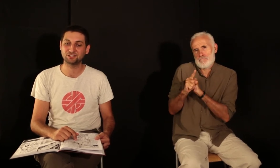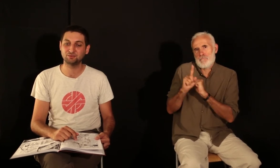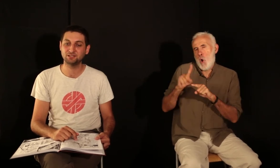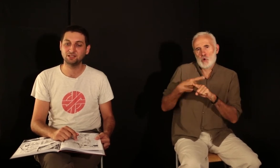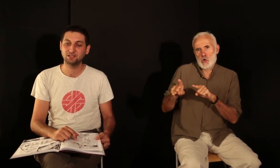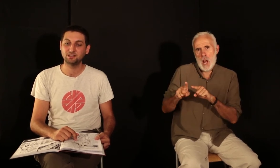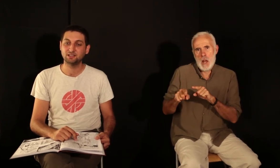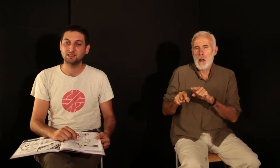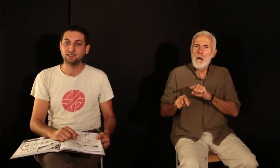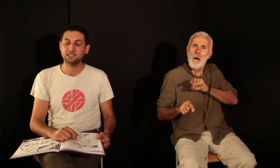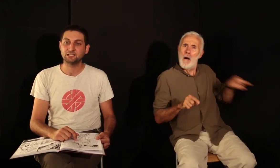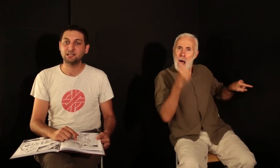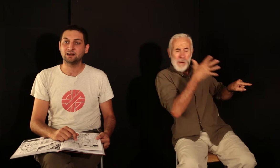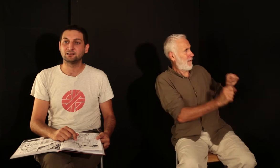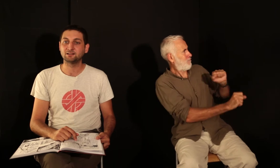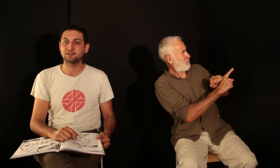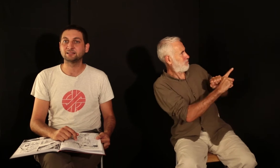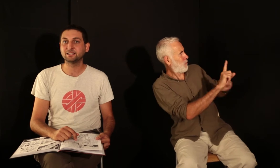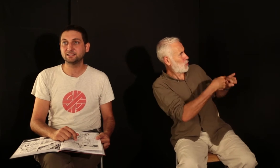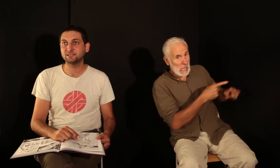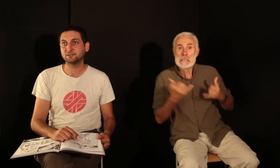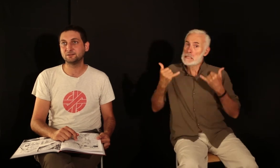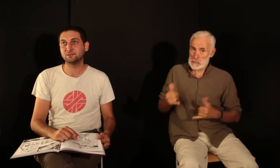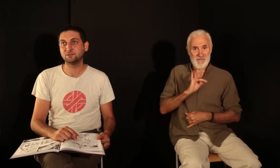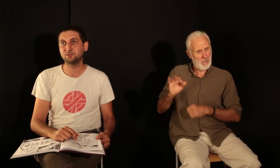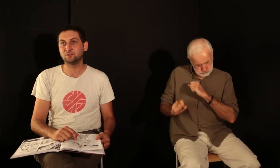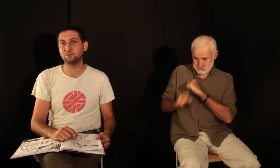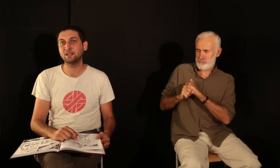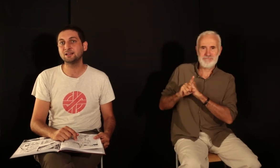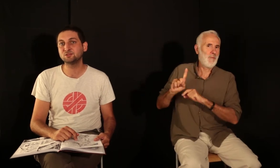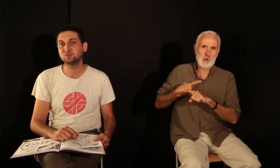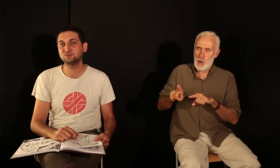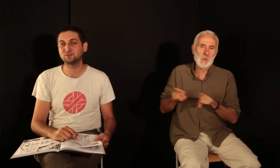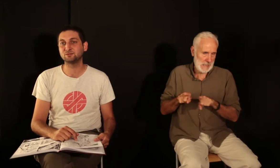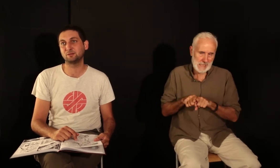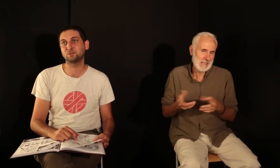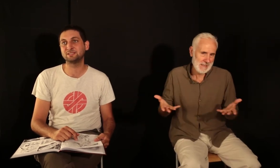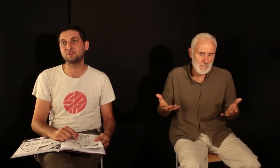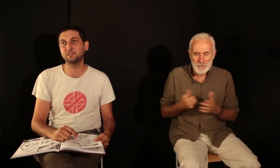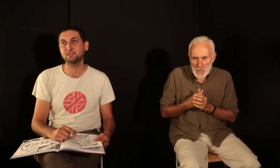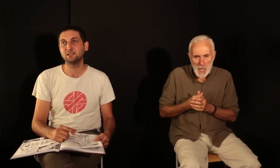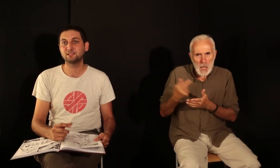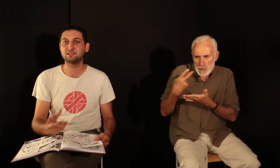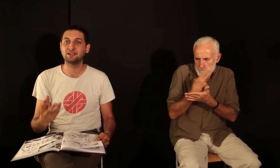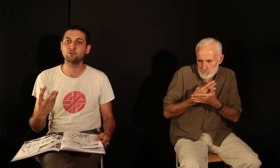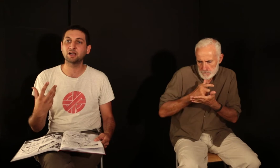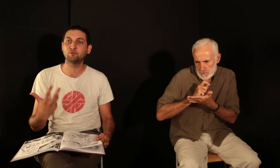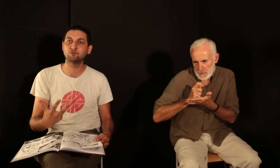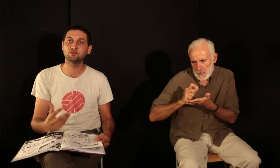chez lui. Il a un trait, une narration vraiment spécifique, qui est au carrefour